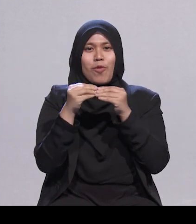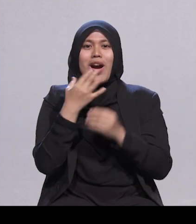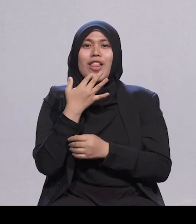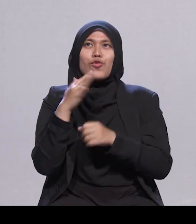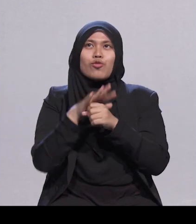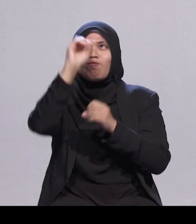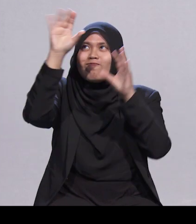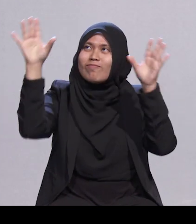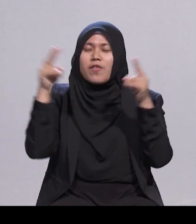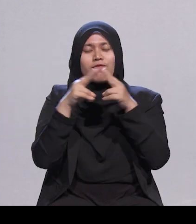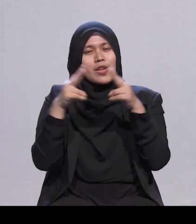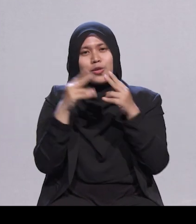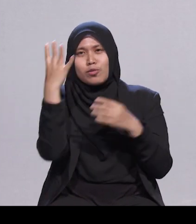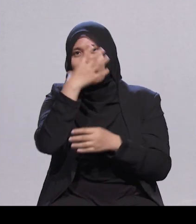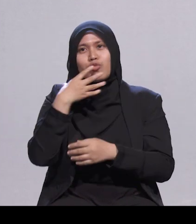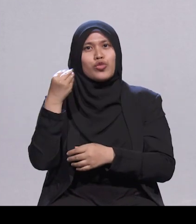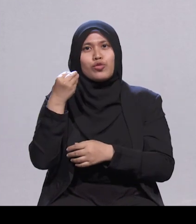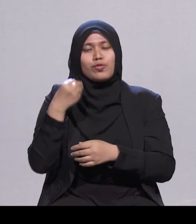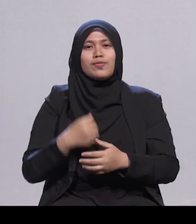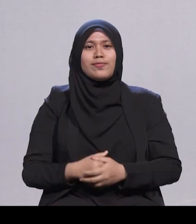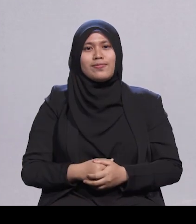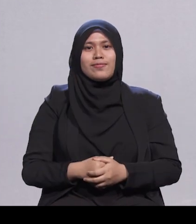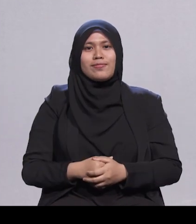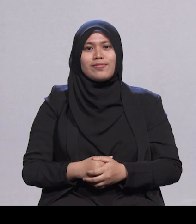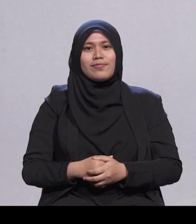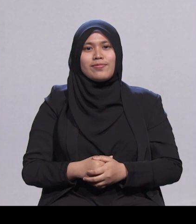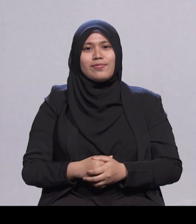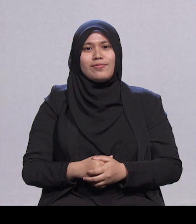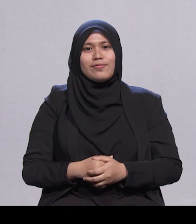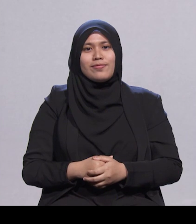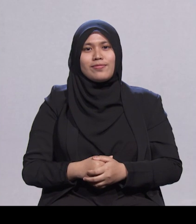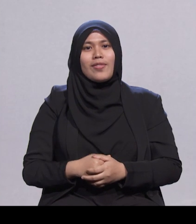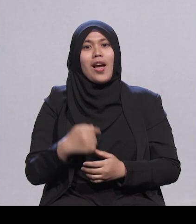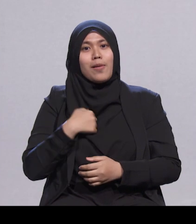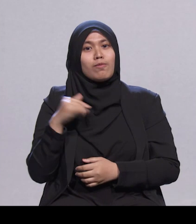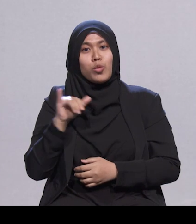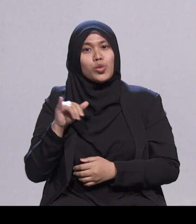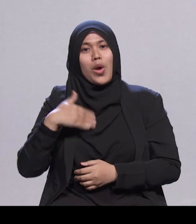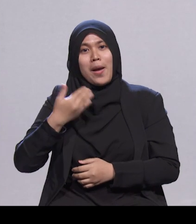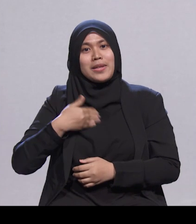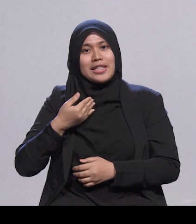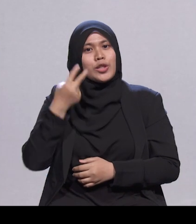Menarik sekali, saya gembira melihat pengunjung berpusu-pusu ke bazar.